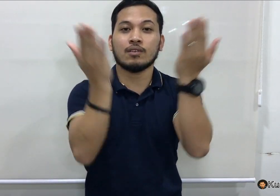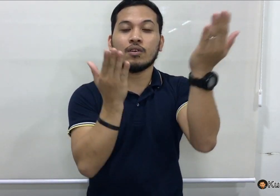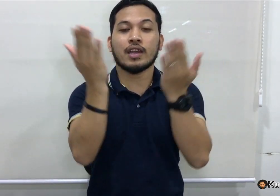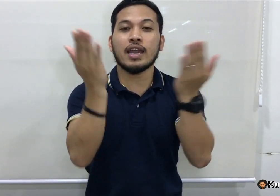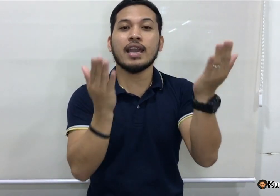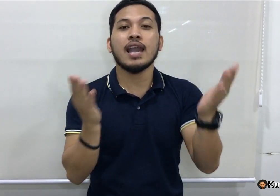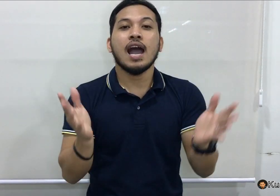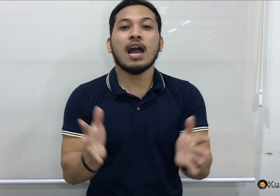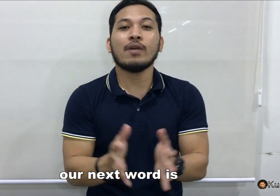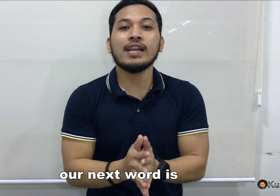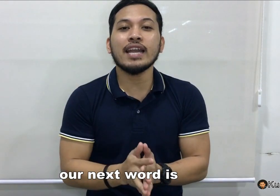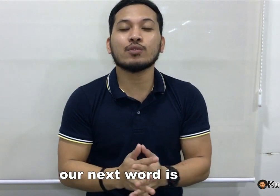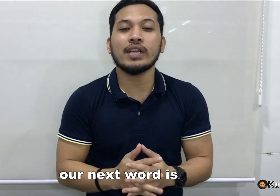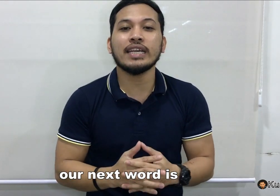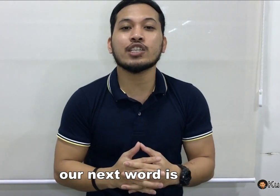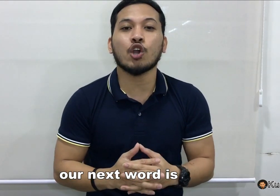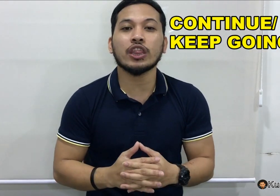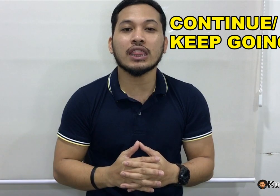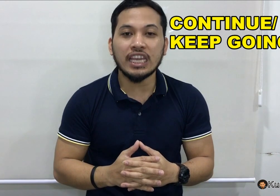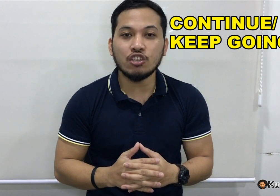Okay. Our next word is, continue.